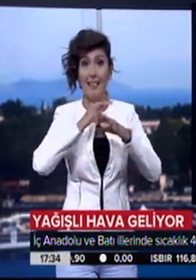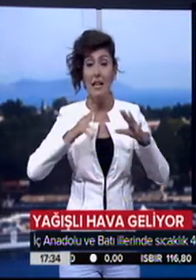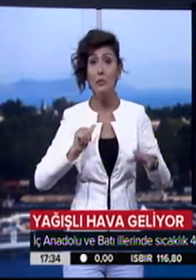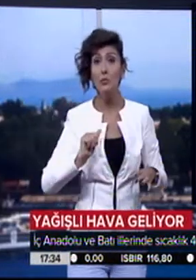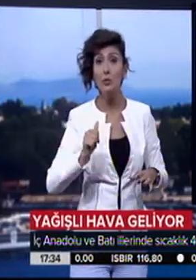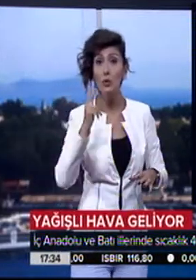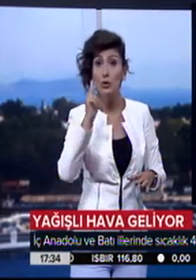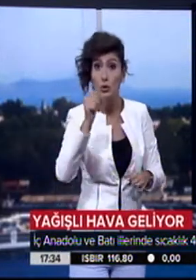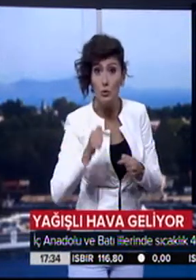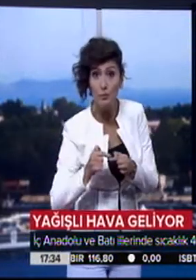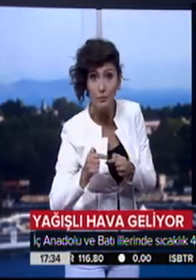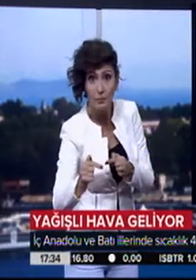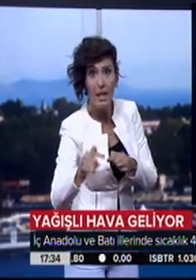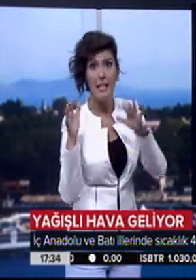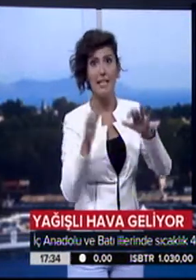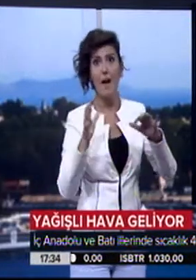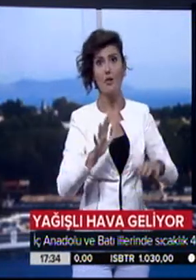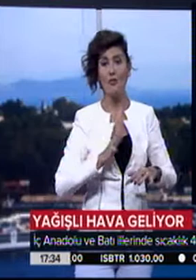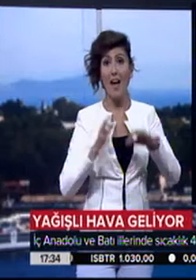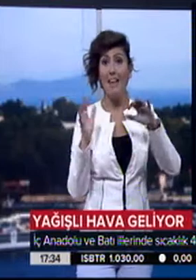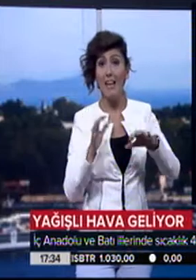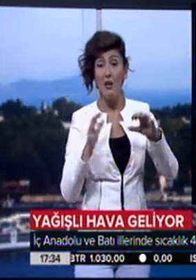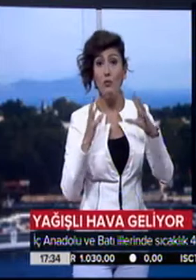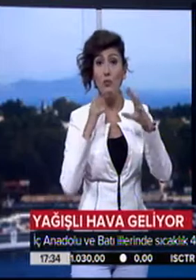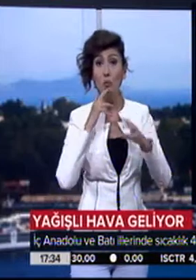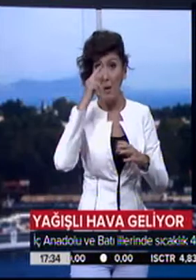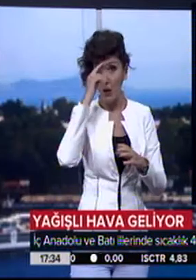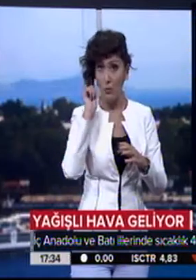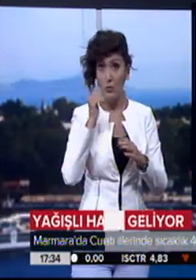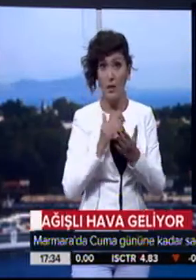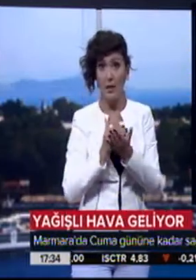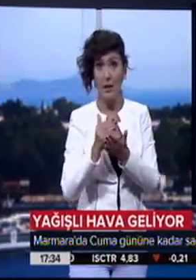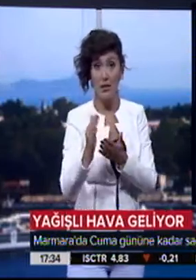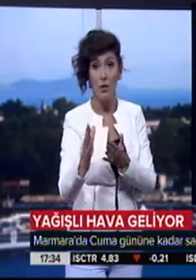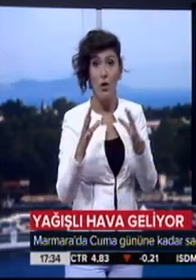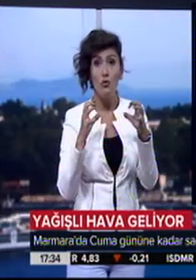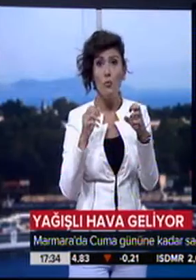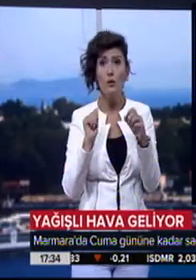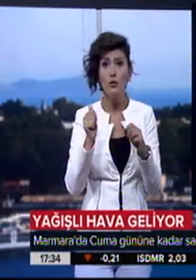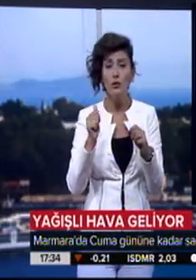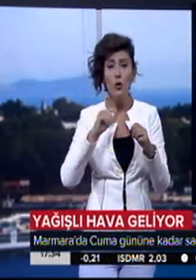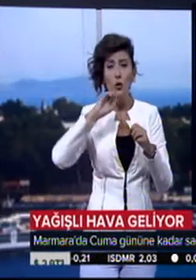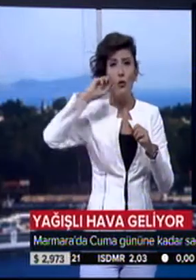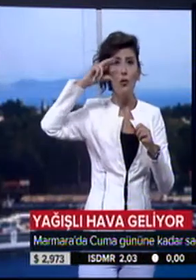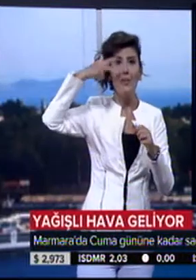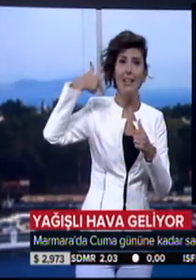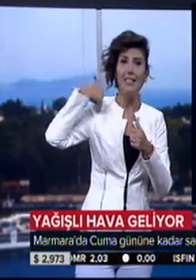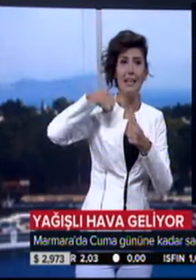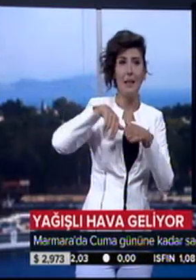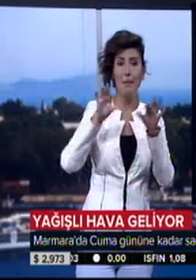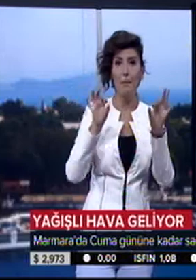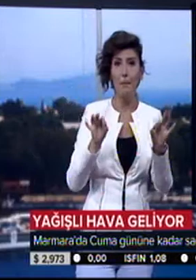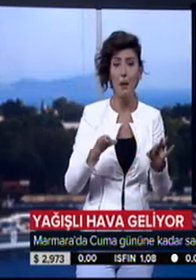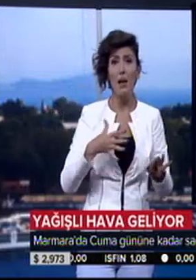boyunca aralıklarla yağış beklendiğini duyurdu. Yağışlar cuma gününe kadar sürecek. Cumartesi günü ise güneş yeniden yüzünü gösterecek.